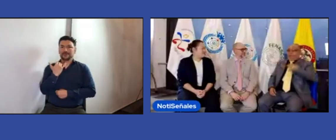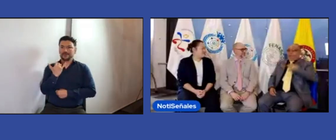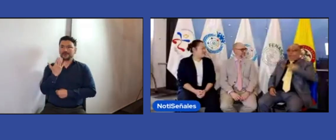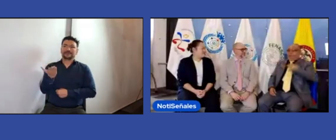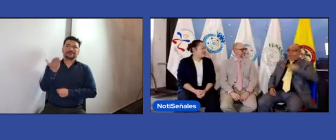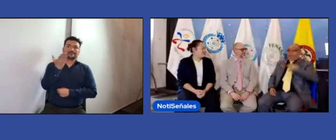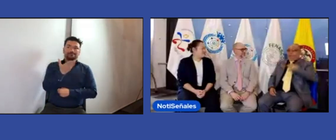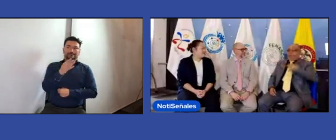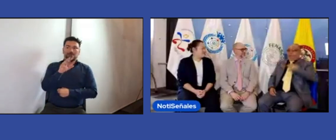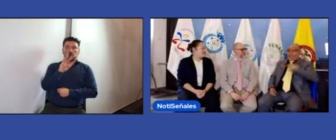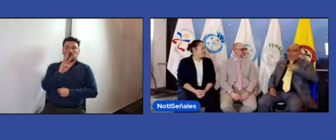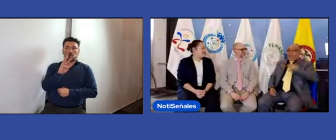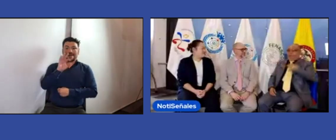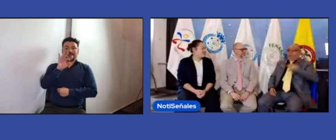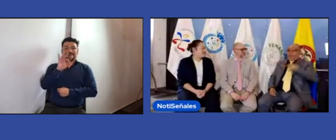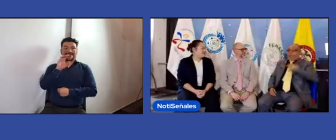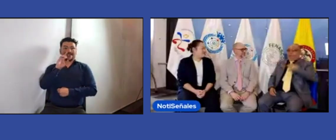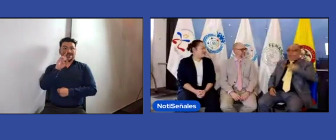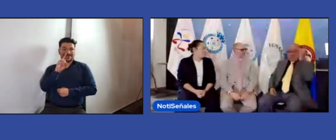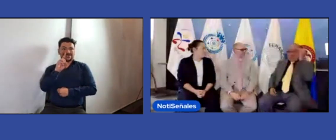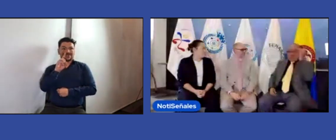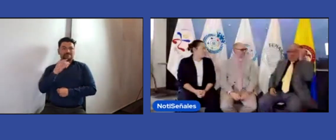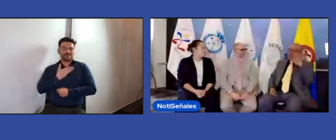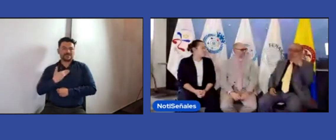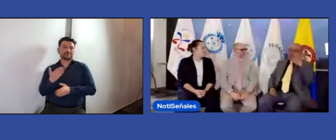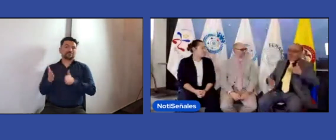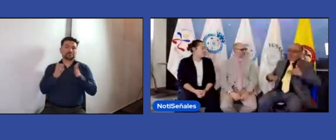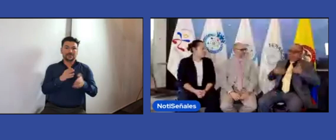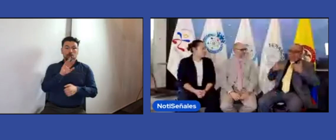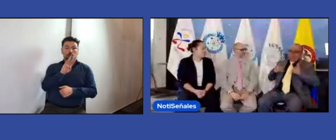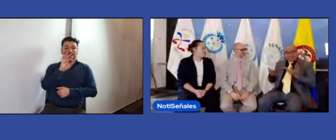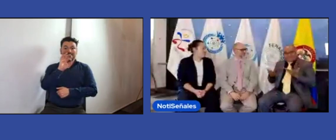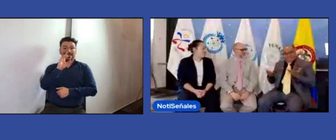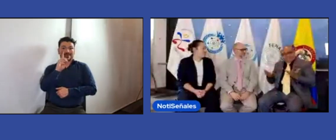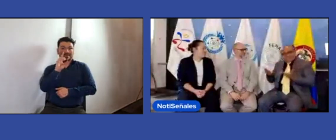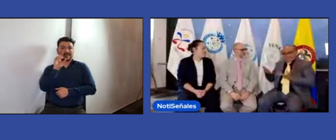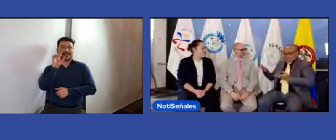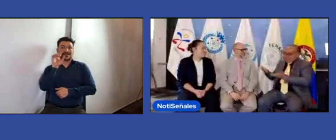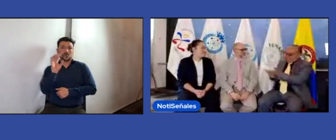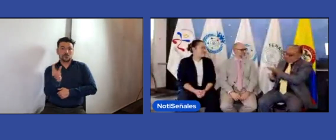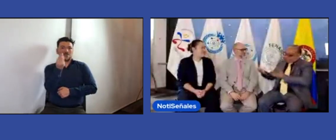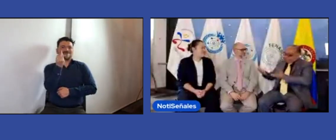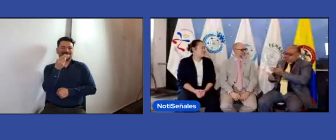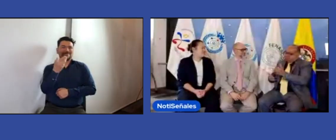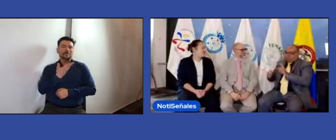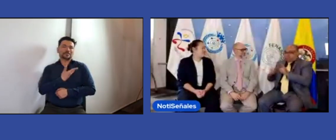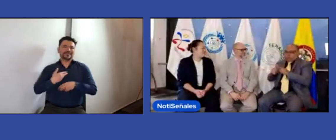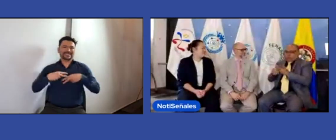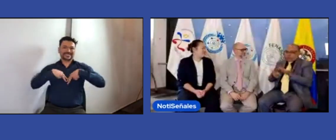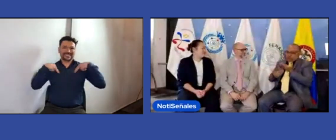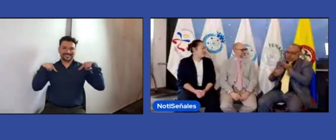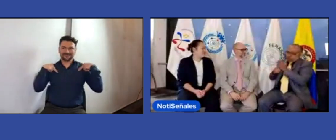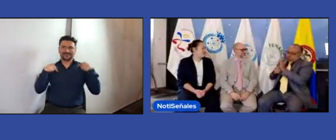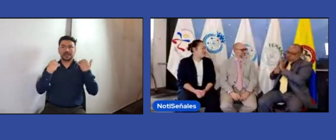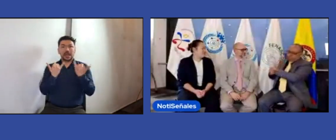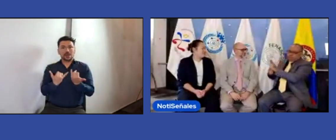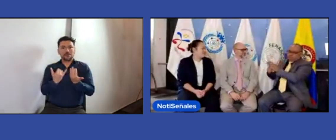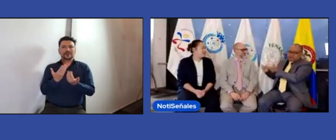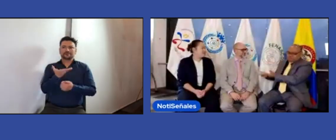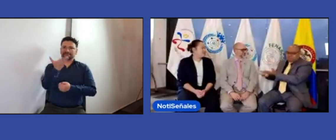presidente de la sección de jóvenes de la WFD. Hoy estamos muy contentos y muy alegres de poder compartir este espacio con